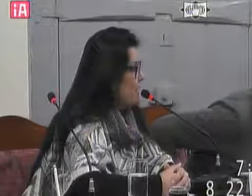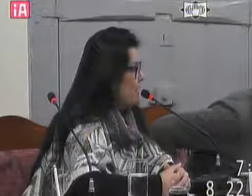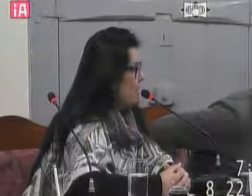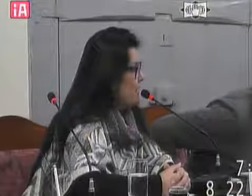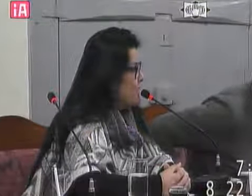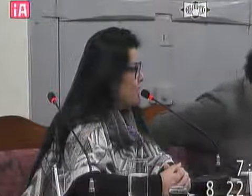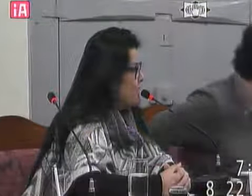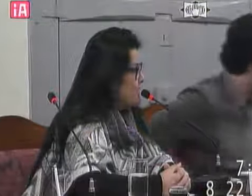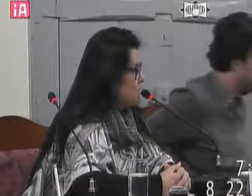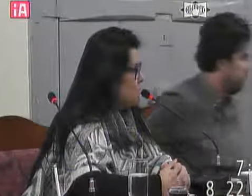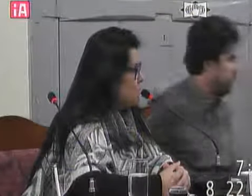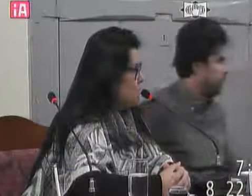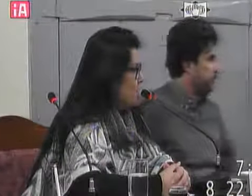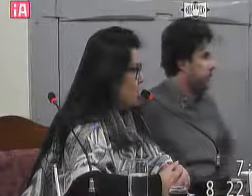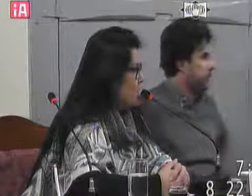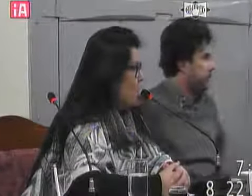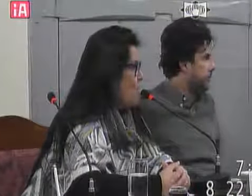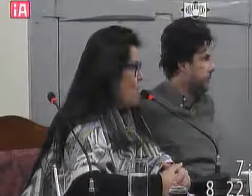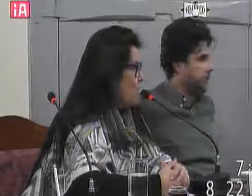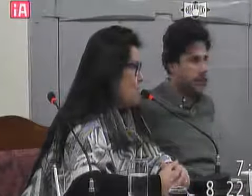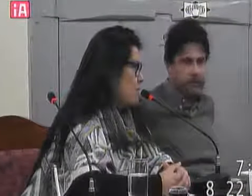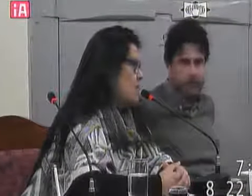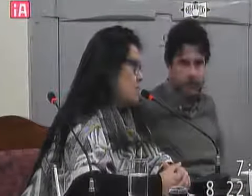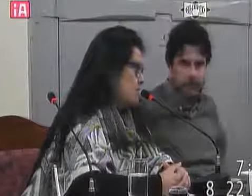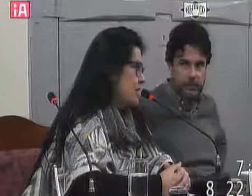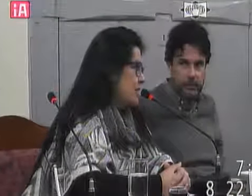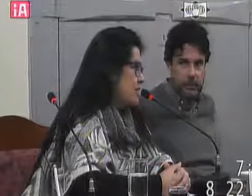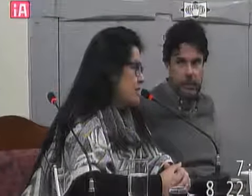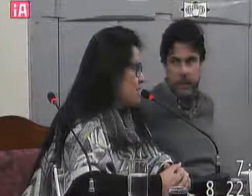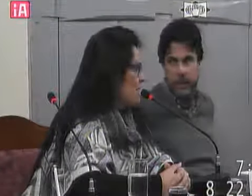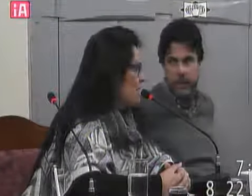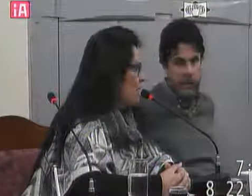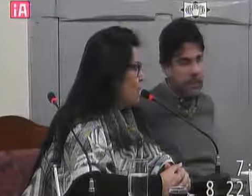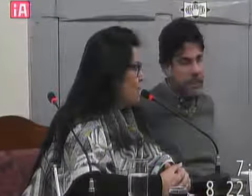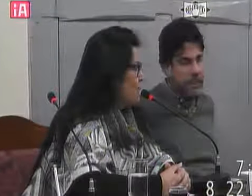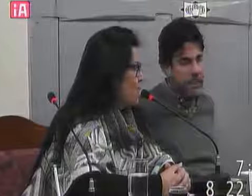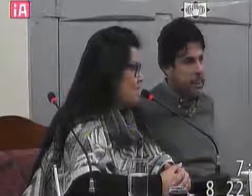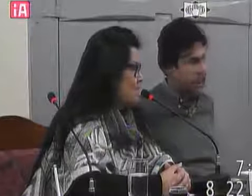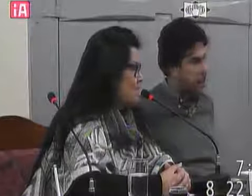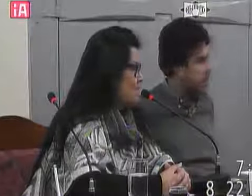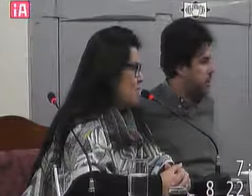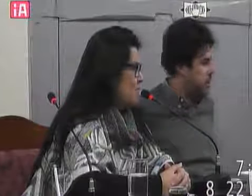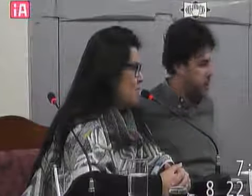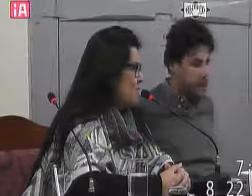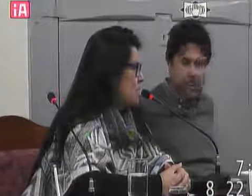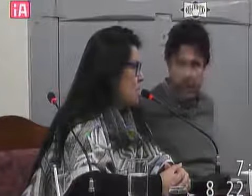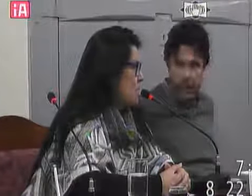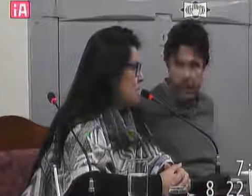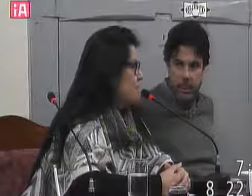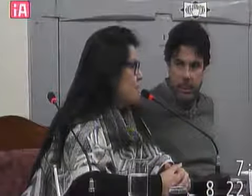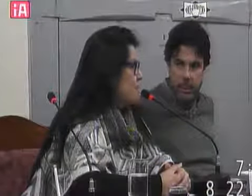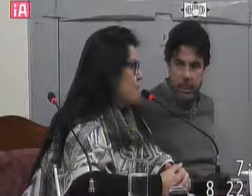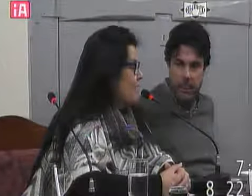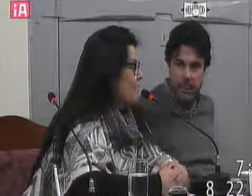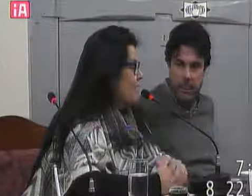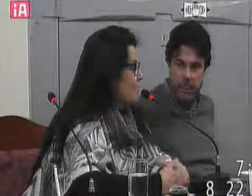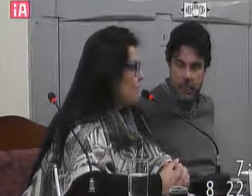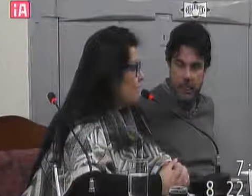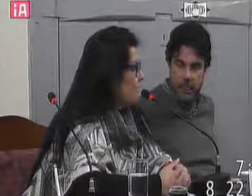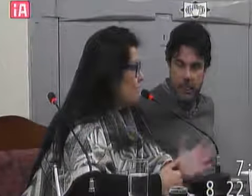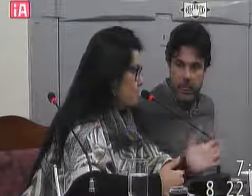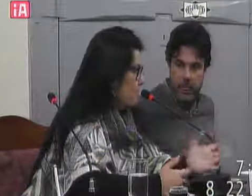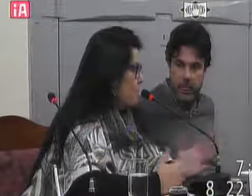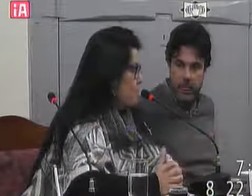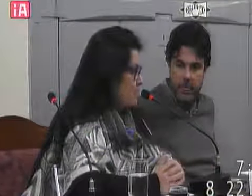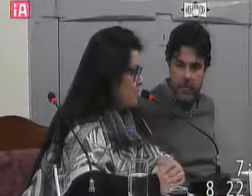realmente a creche para domingas para quem conhece a parte de trás está assim uma coisa nebulosa então eu